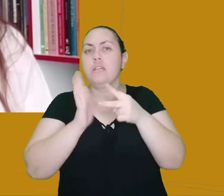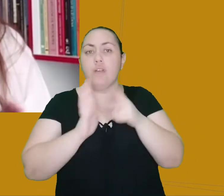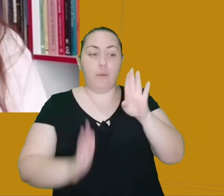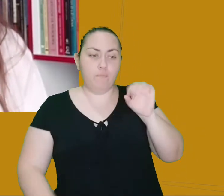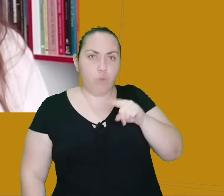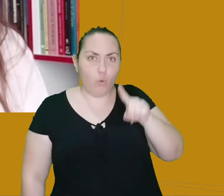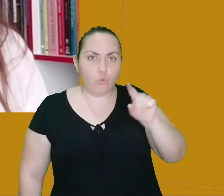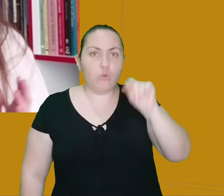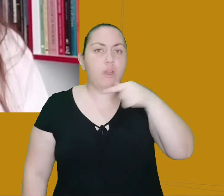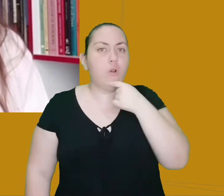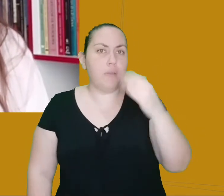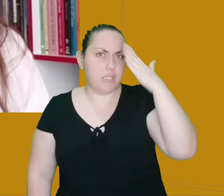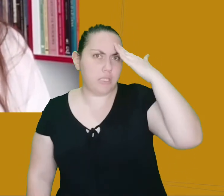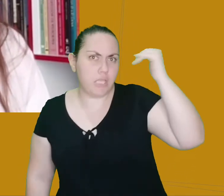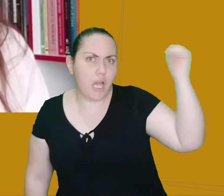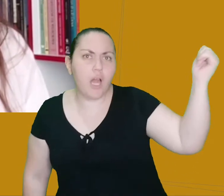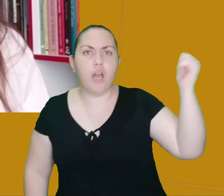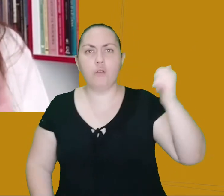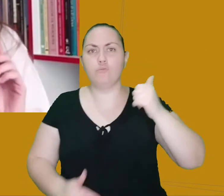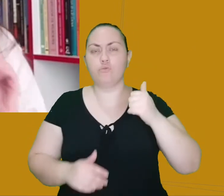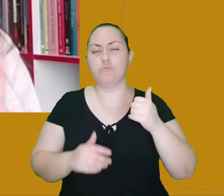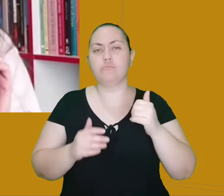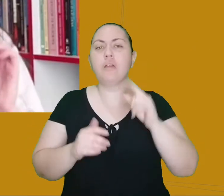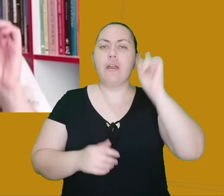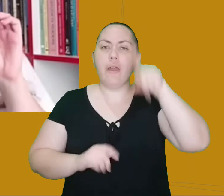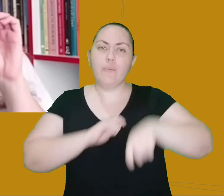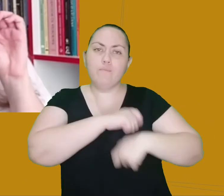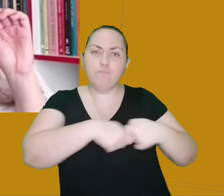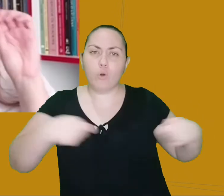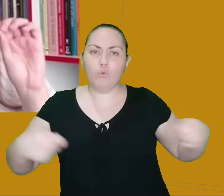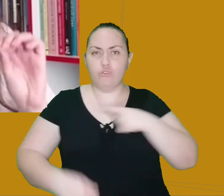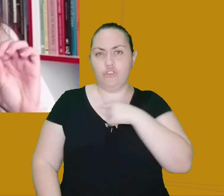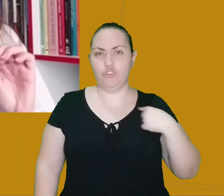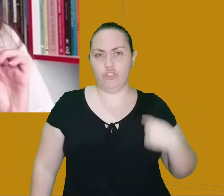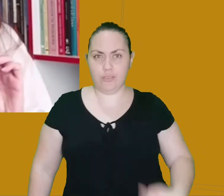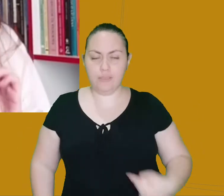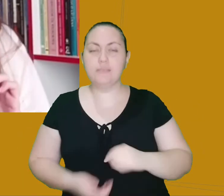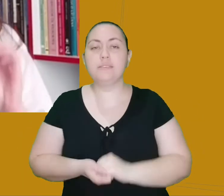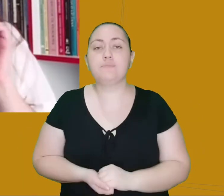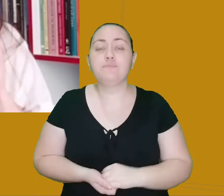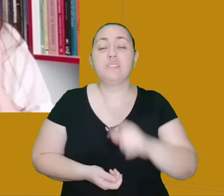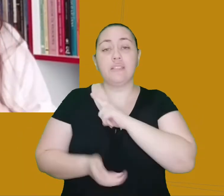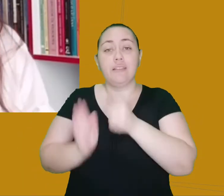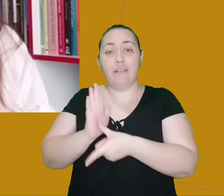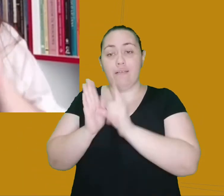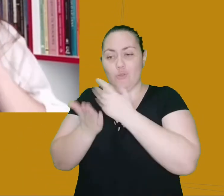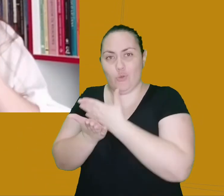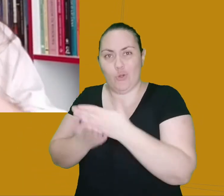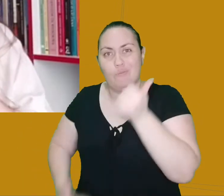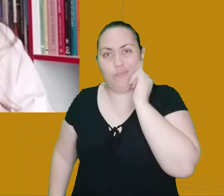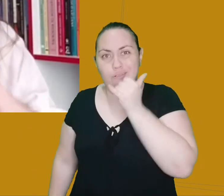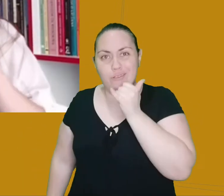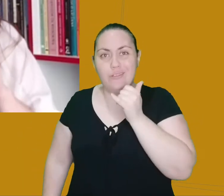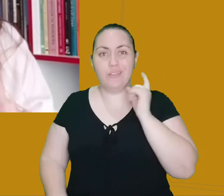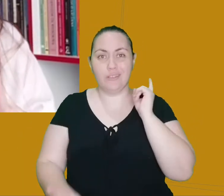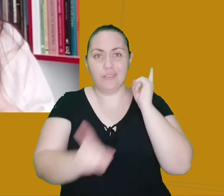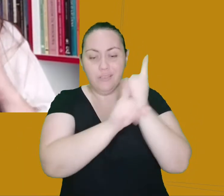e esse em específico se chama Pomada. É importante lembrar que na nota inicial do conto, o Machado explica que o Pomada, Pomada, ou Pomada, é um